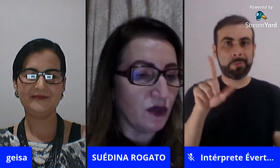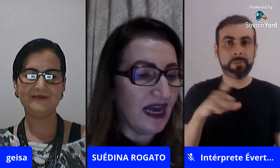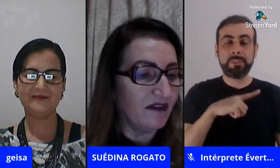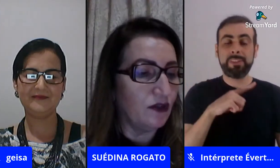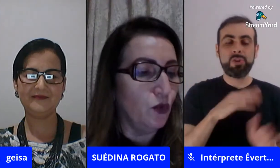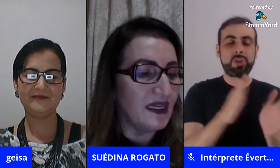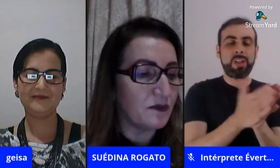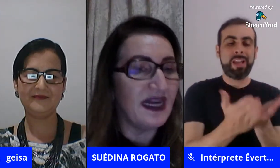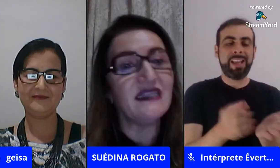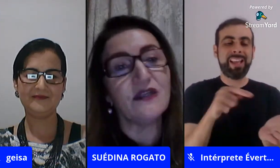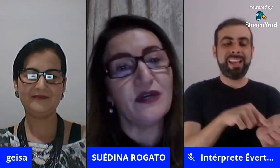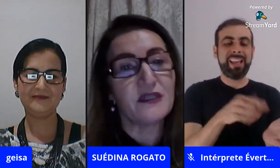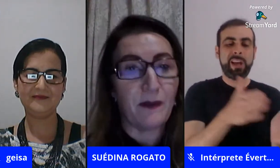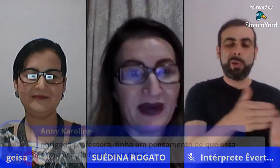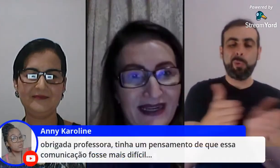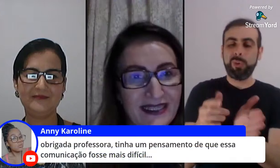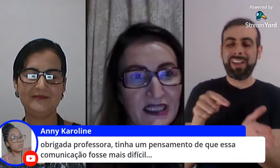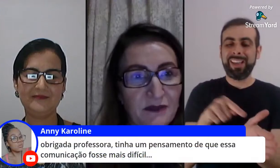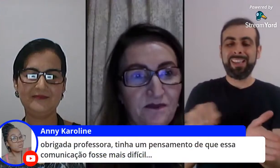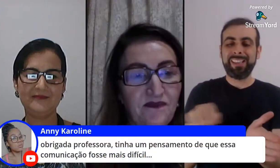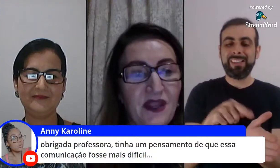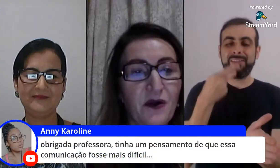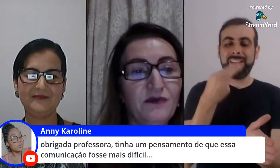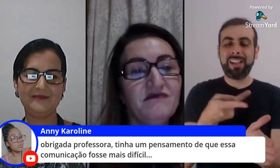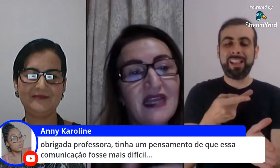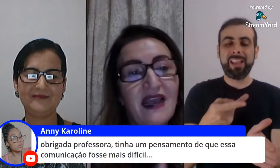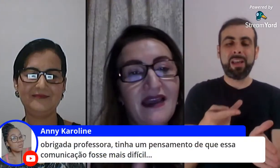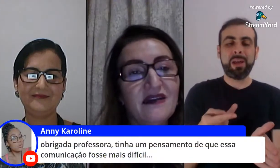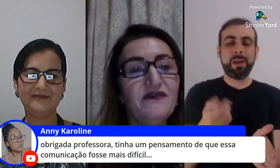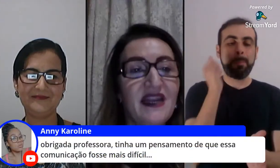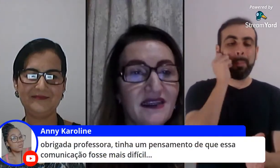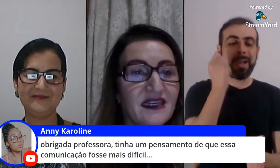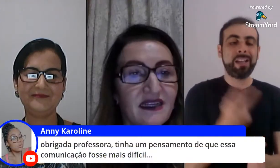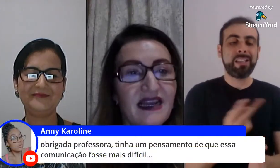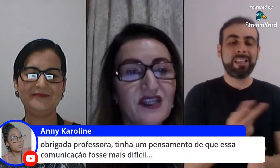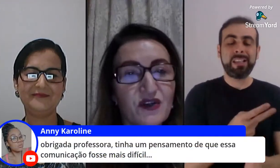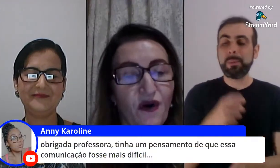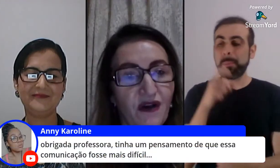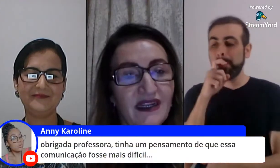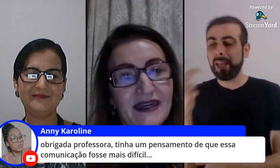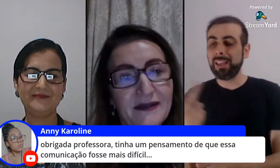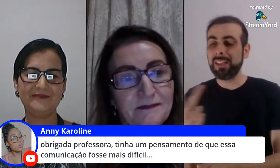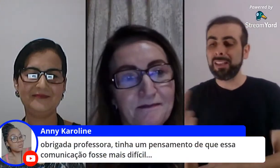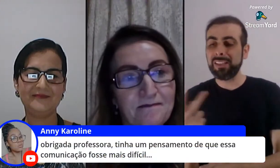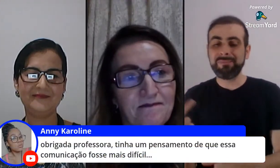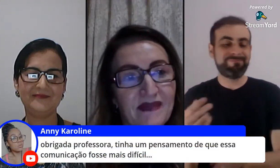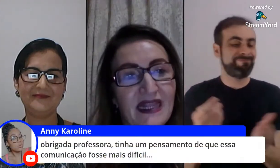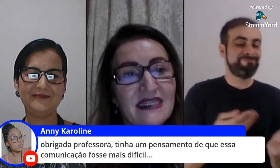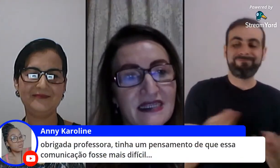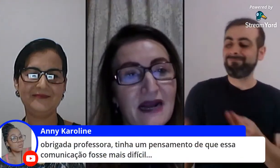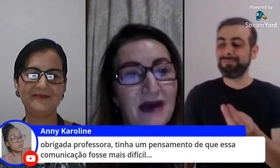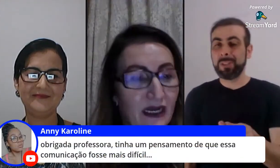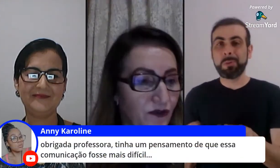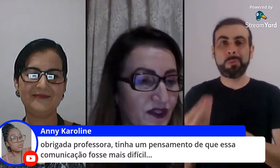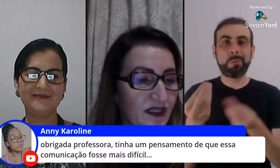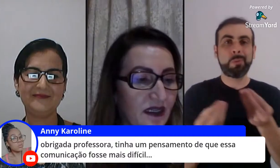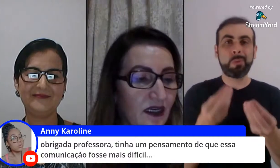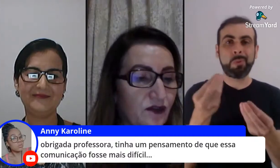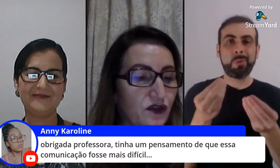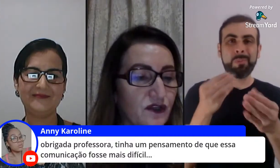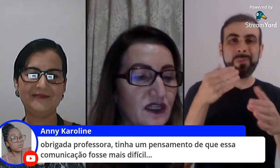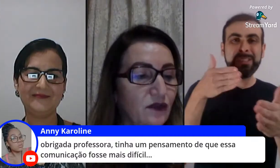parte que mencionava duas mães e dois papais então a interferência da escola né nesses